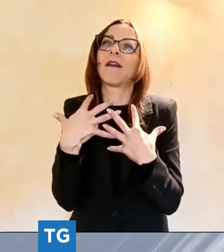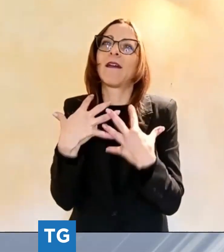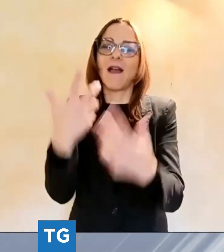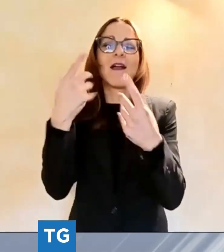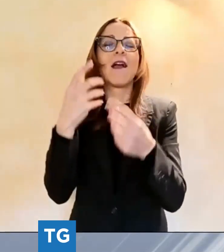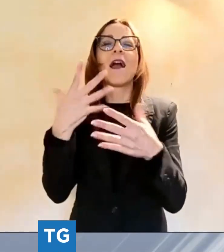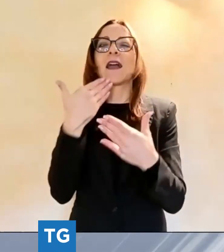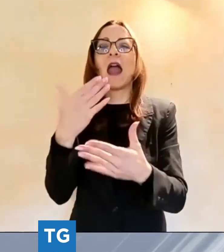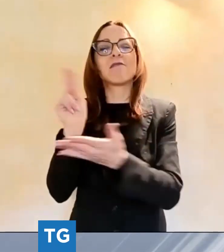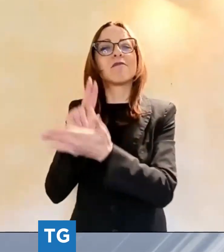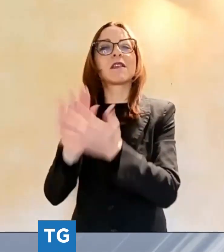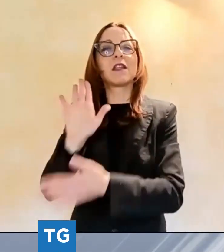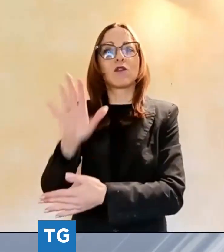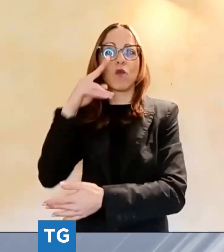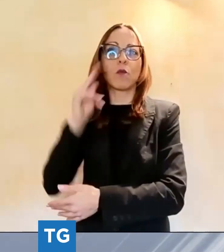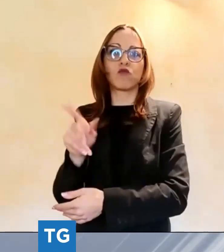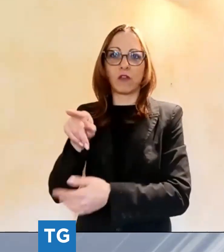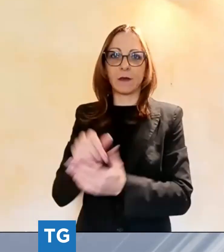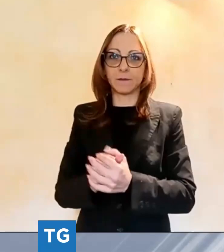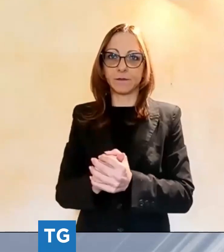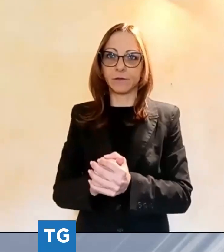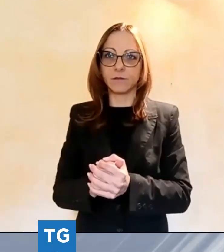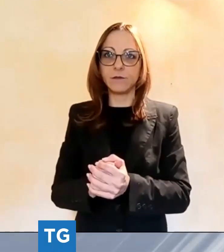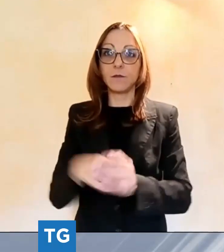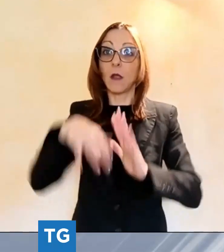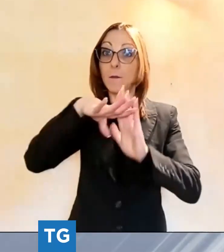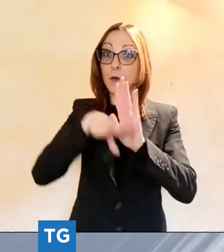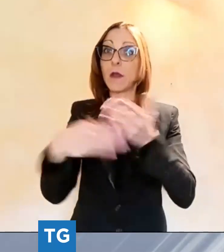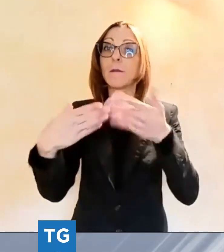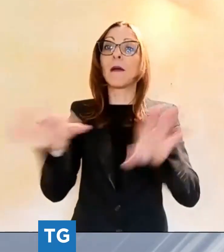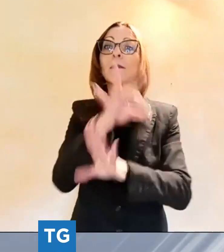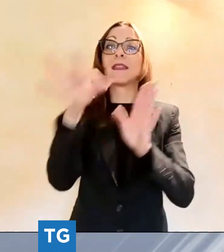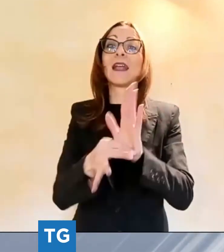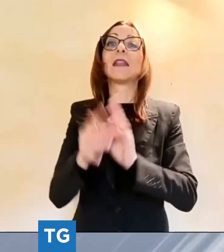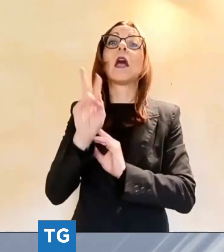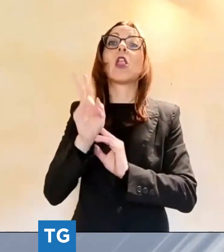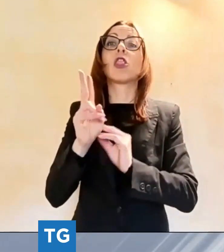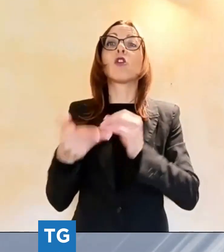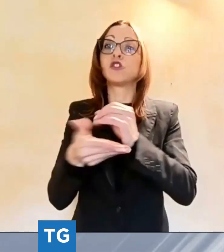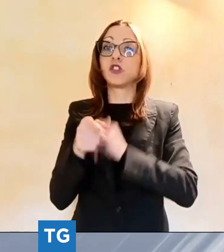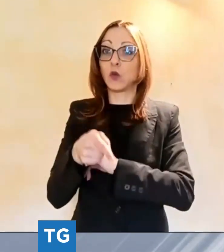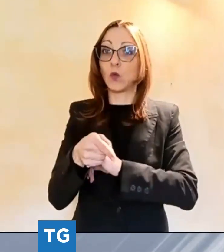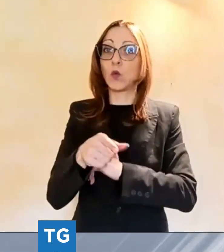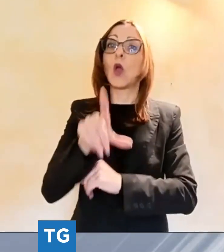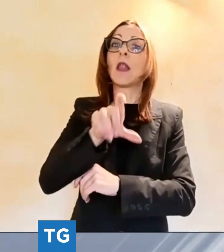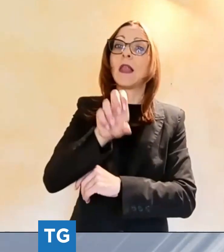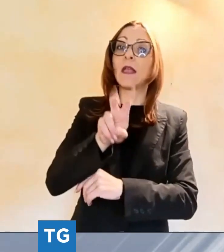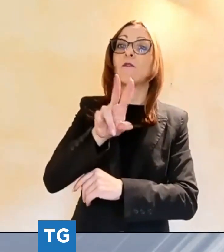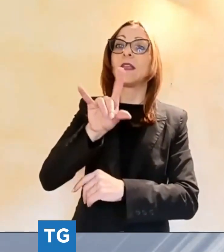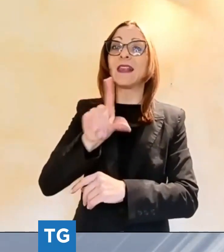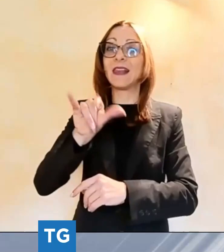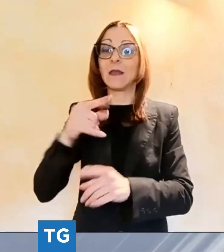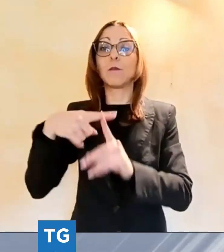Il programma del Festival si aprirà il 12 luglio con il dittico Levilli ed Edgar. Seguiranno Manon Lescaux,